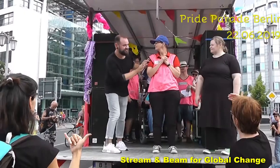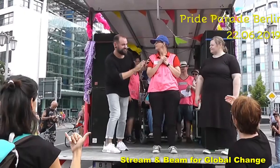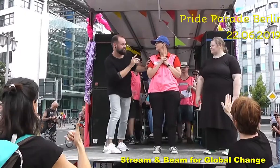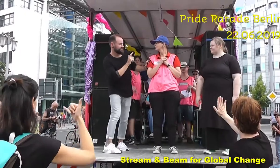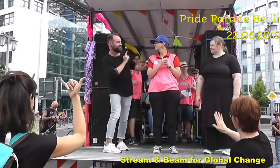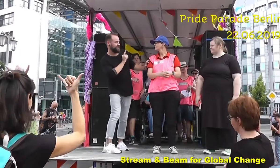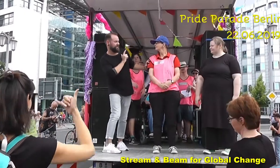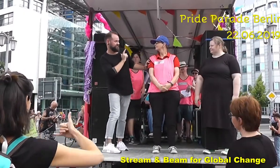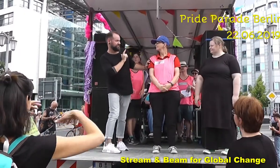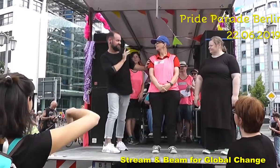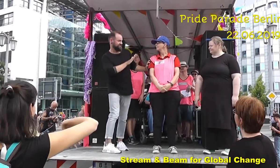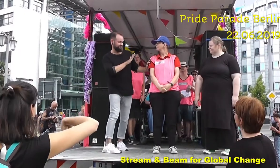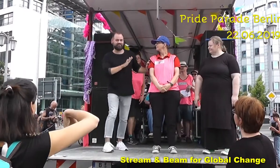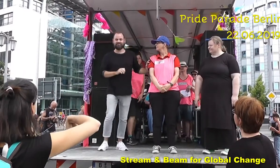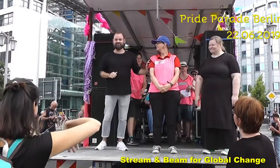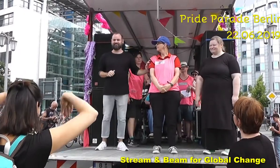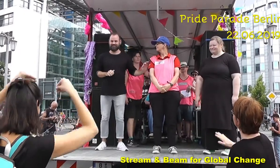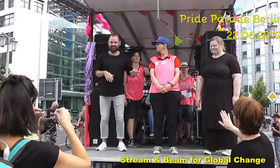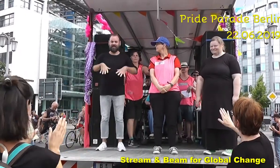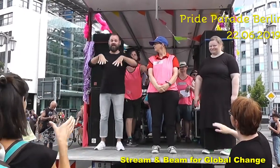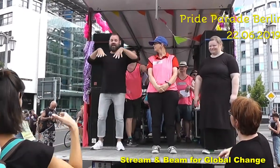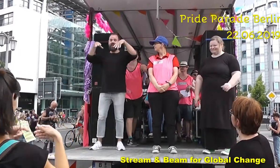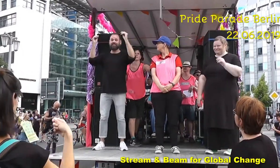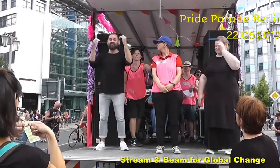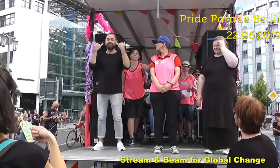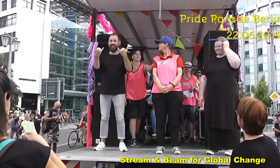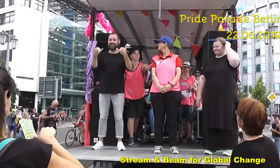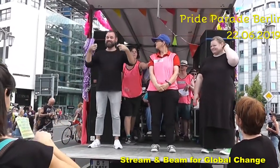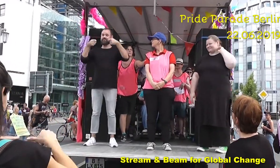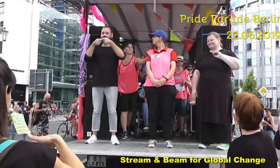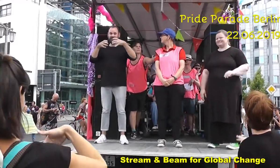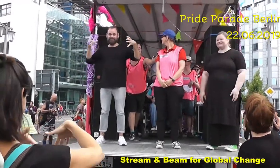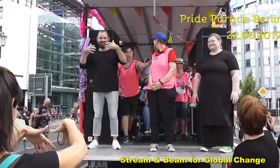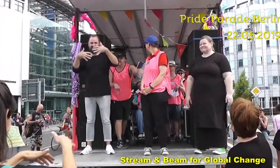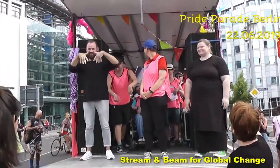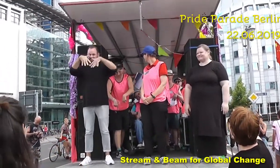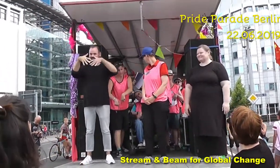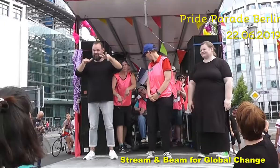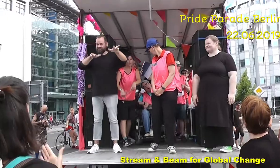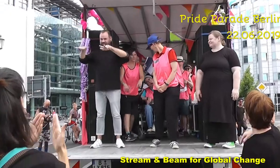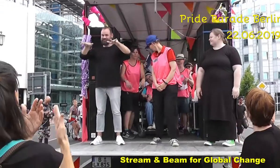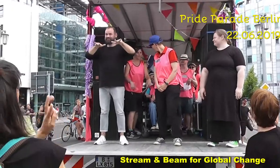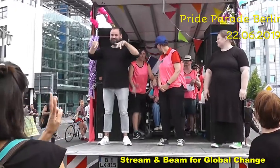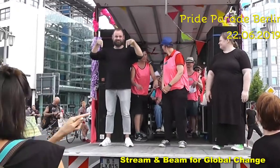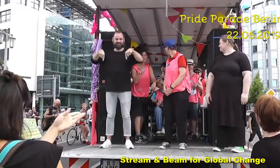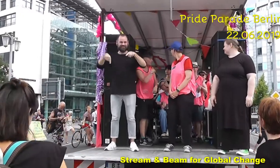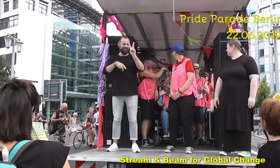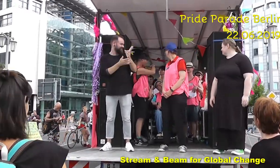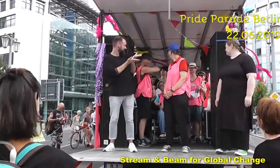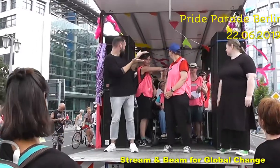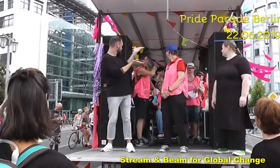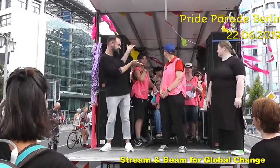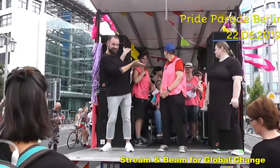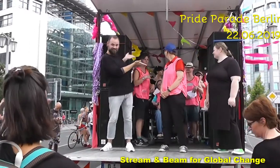Der Beitrag, der ist wie gesagt vom Bündnis, das die Pride Parade organisiert hat. Ich begrüße hierzu auf der Bühne